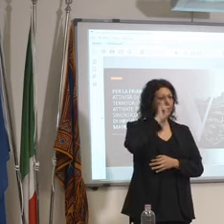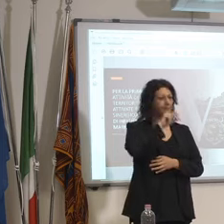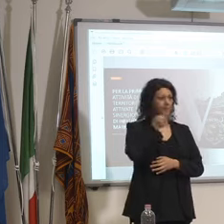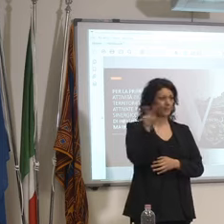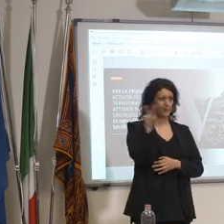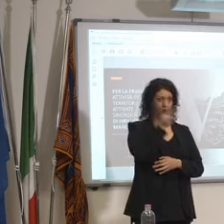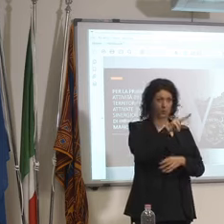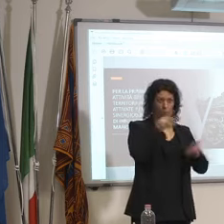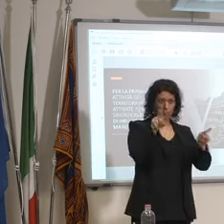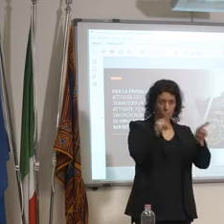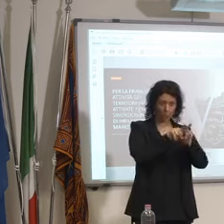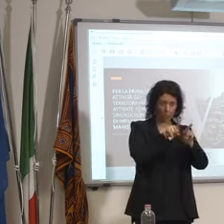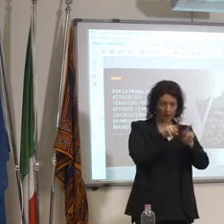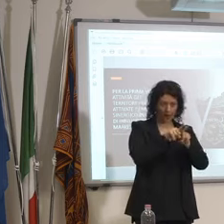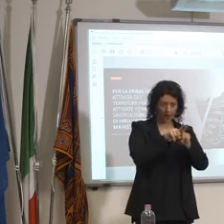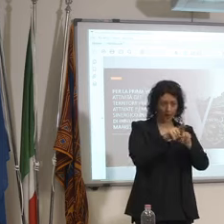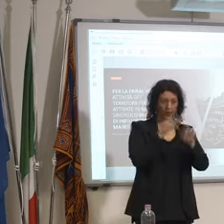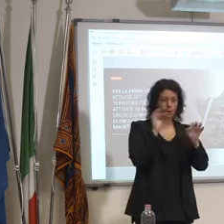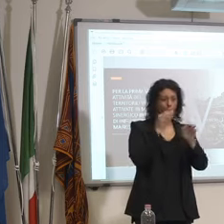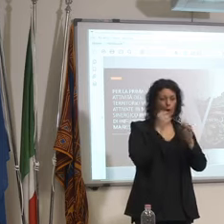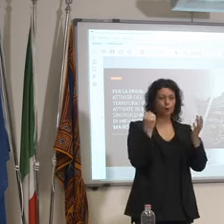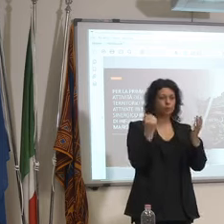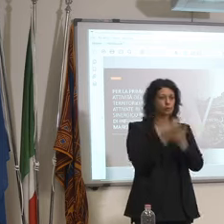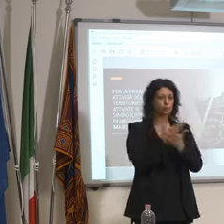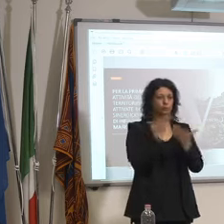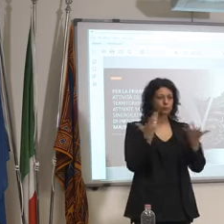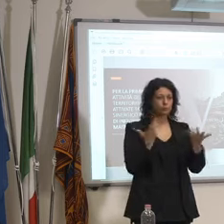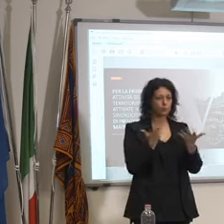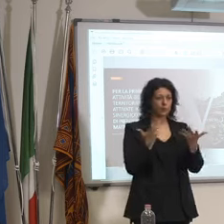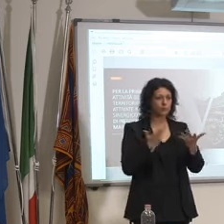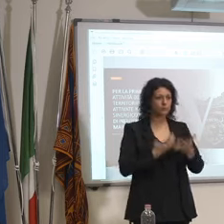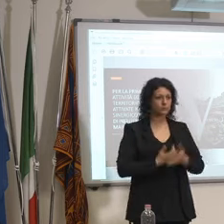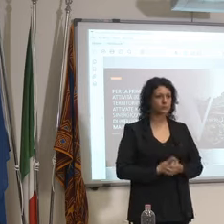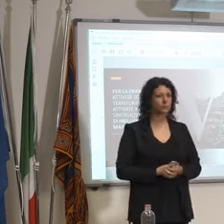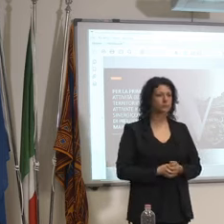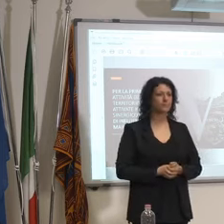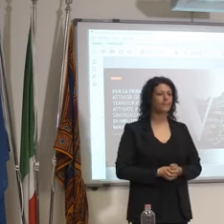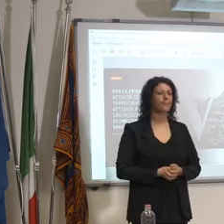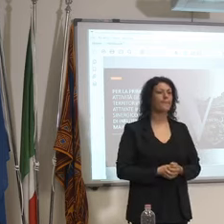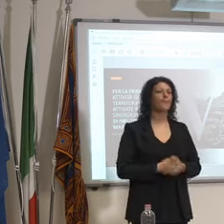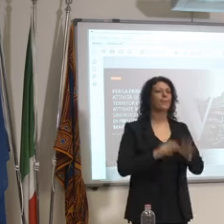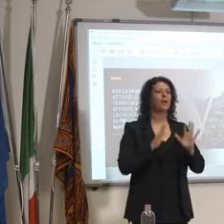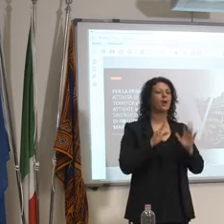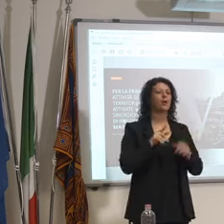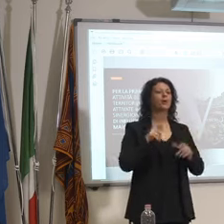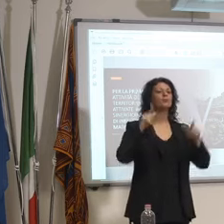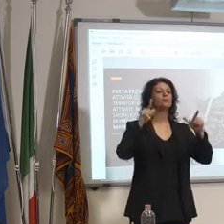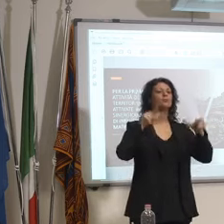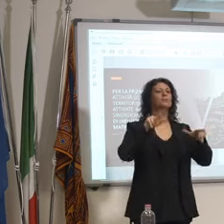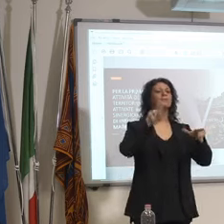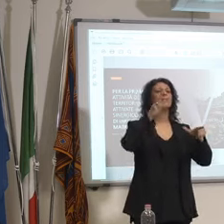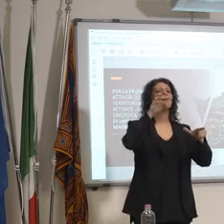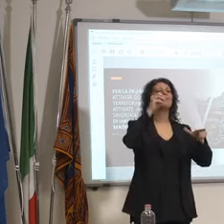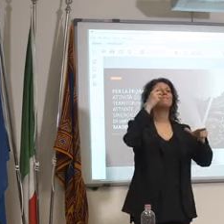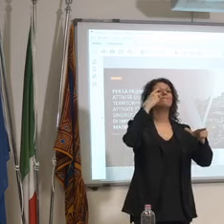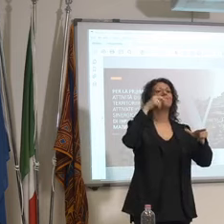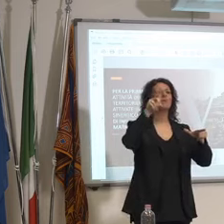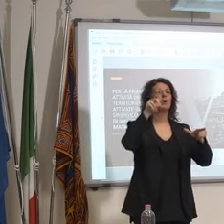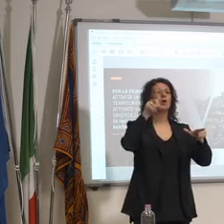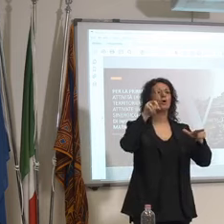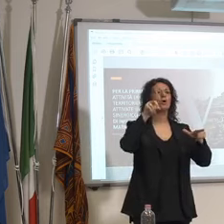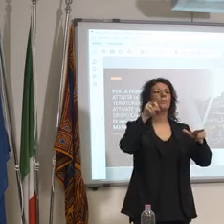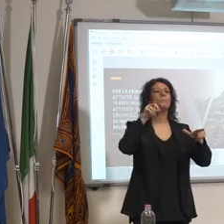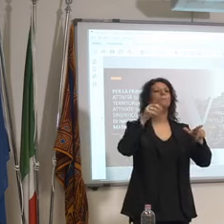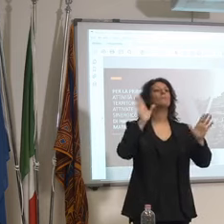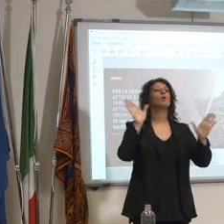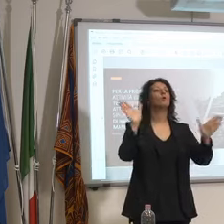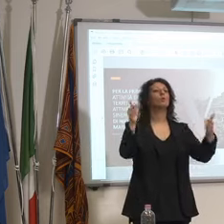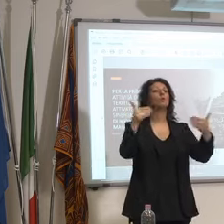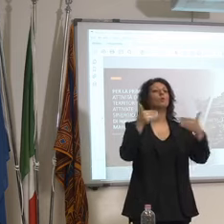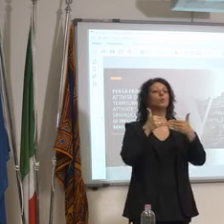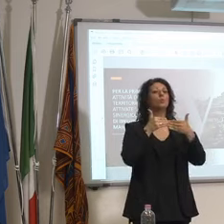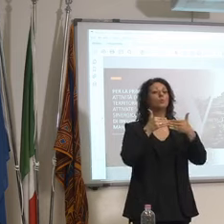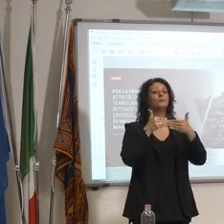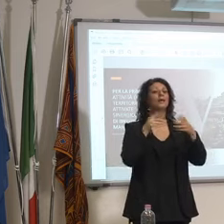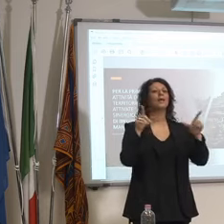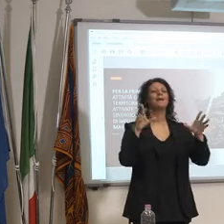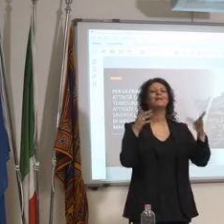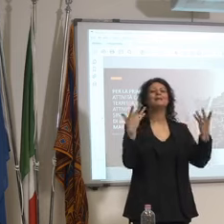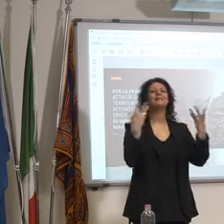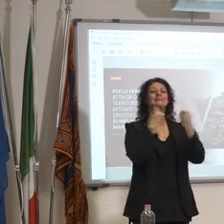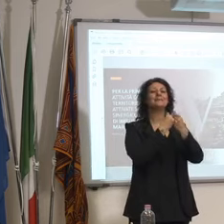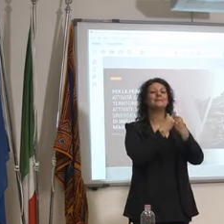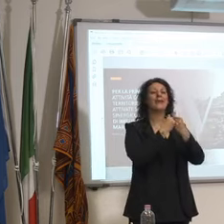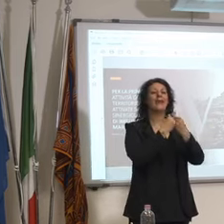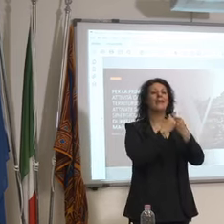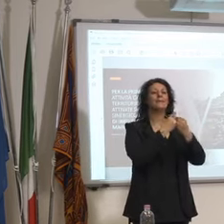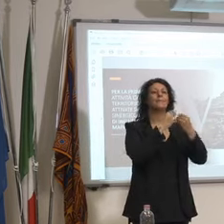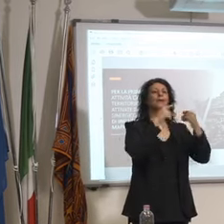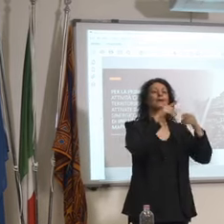cosa è successo grazie ma guarda intanto Bo viene chiusa assieme ai comuni dell'Odigiano quindi non è stata la prima ma